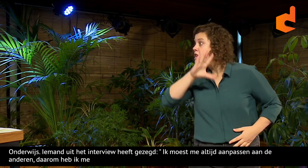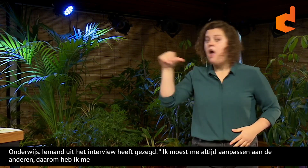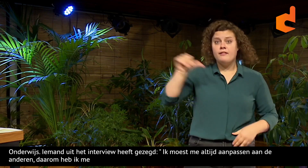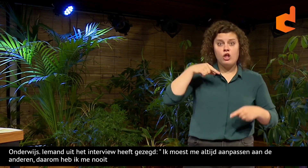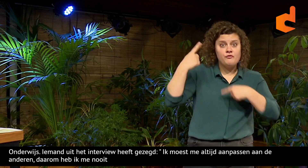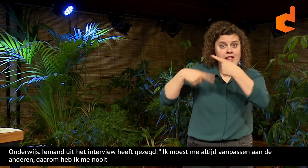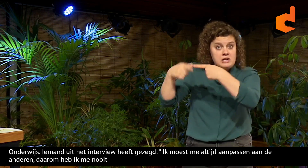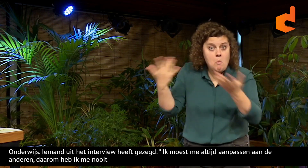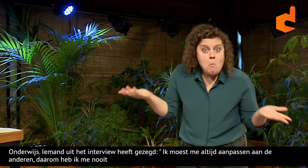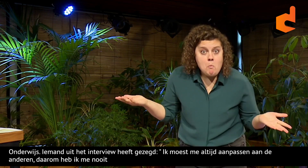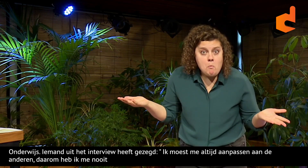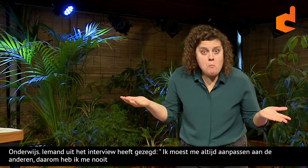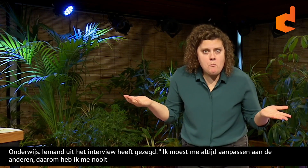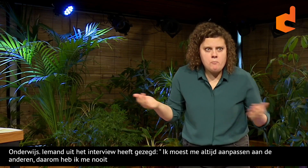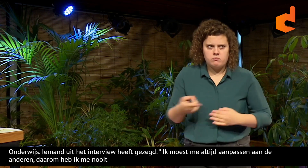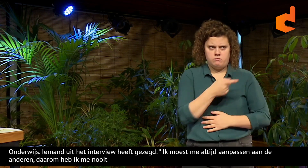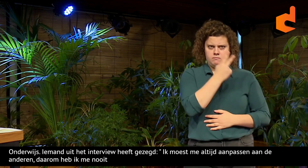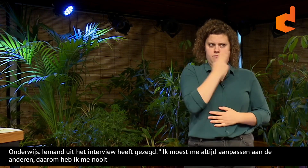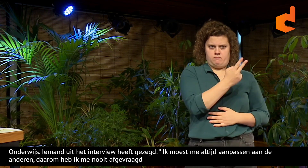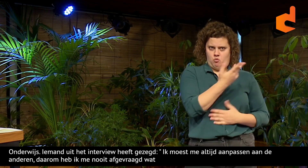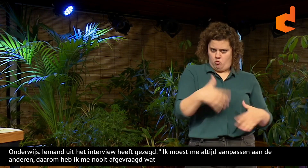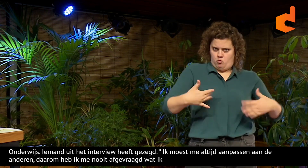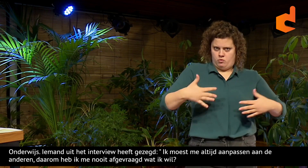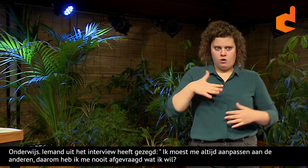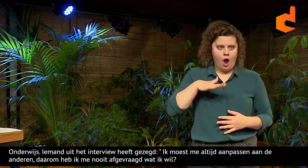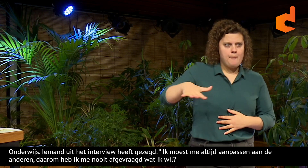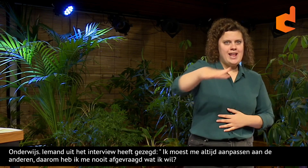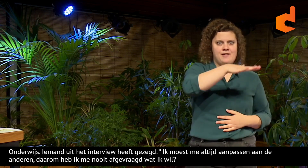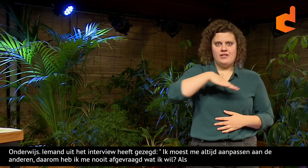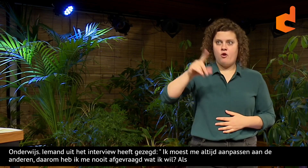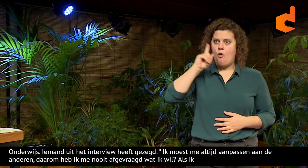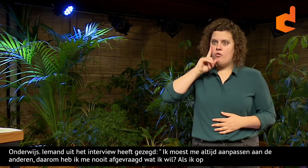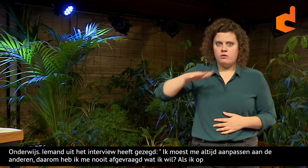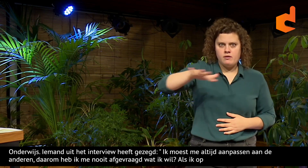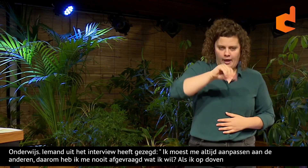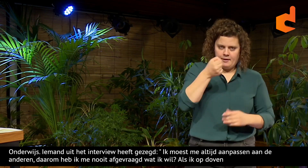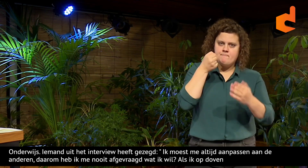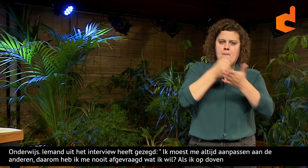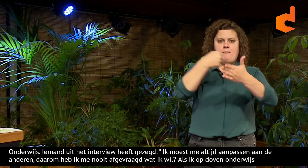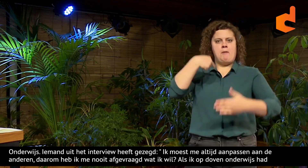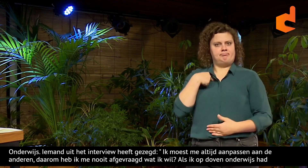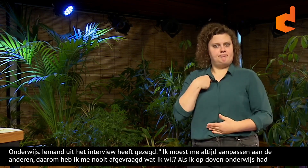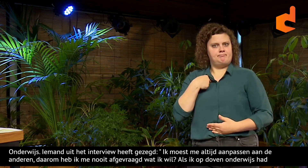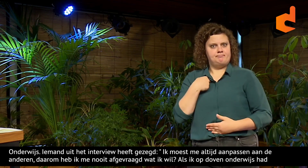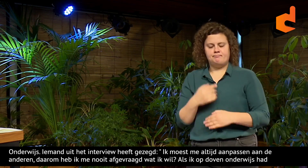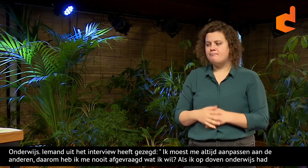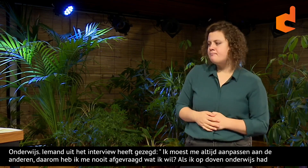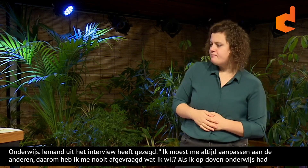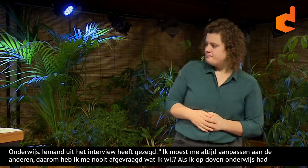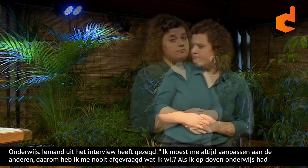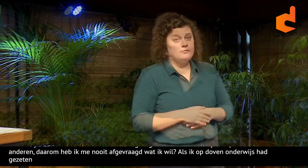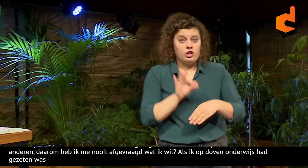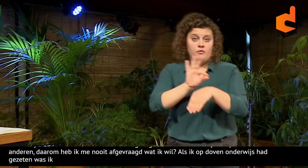misschien meer standvastiger. Dan had ik misschien een andere ontwikkeling doorgemaakt. Ook dit geeft aan dat de omgeving waar iemand